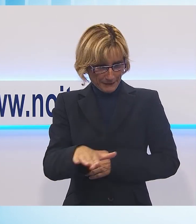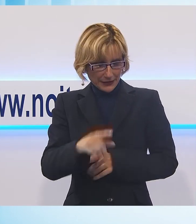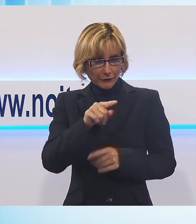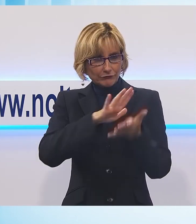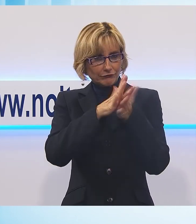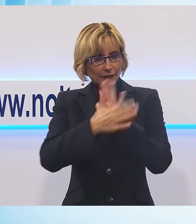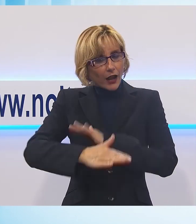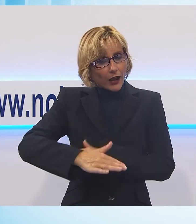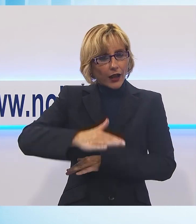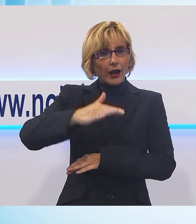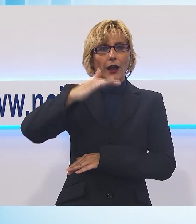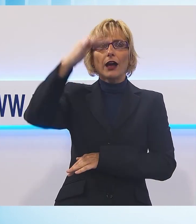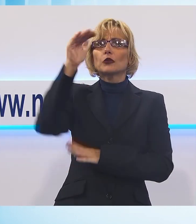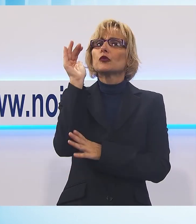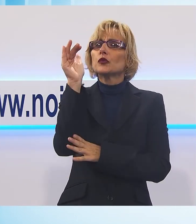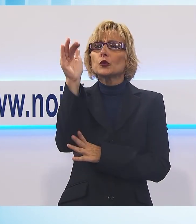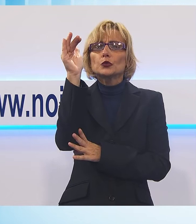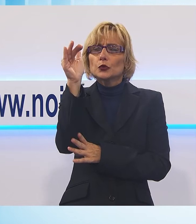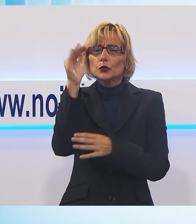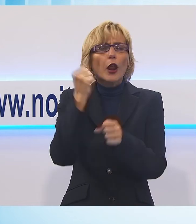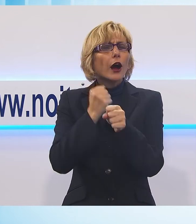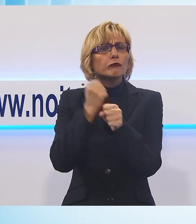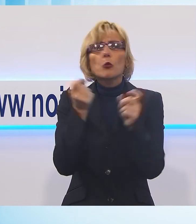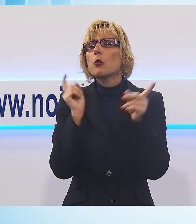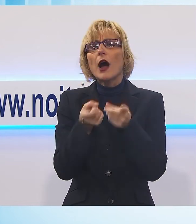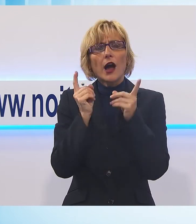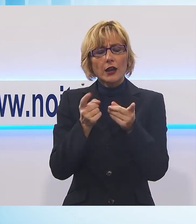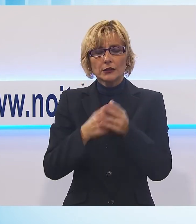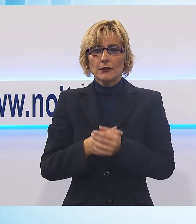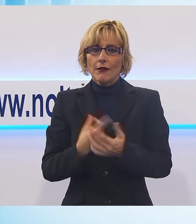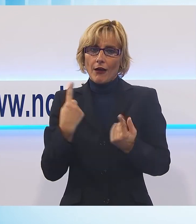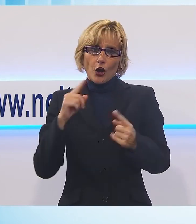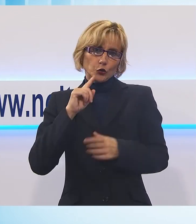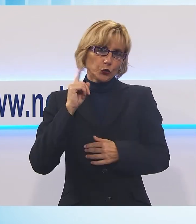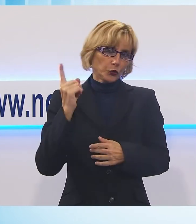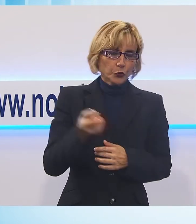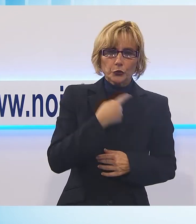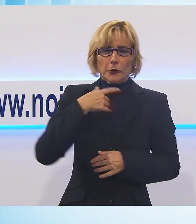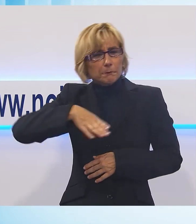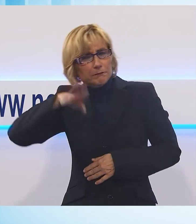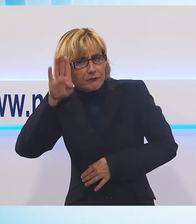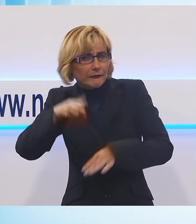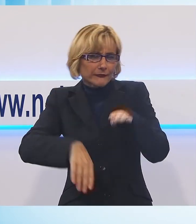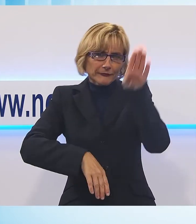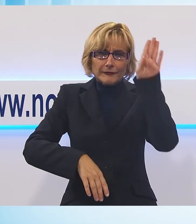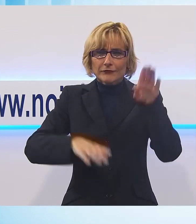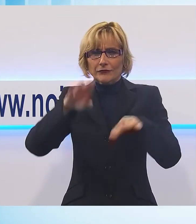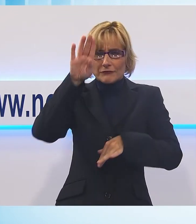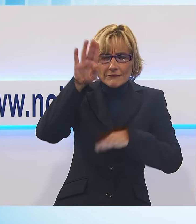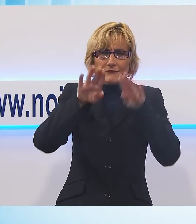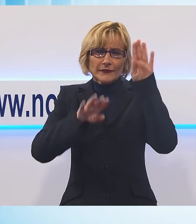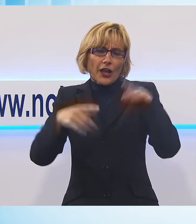fare voi? cosa volete fare da grandi? allora lì si è scatenato un po' tutti hanno detto